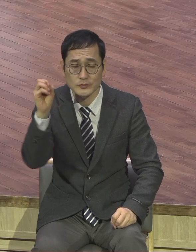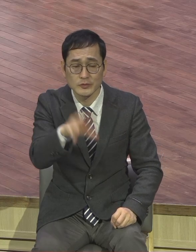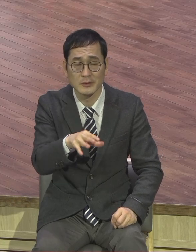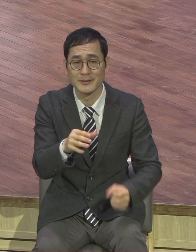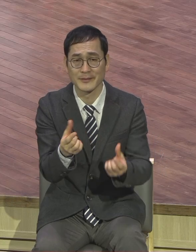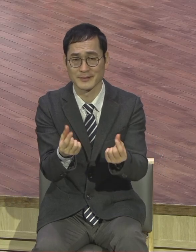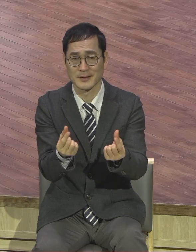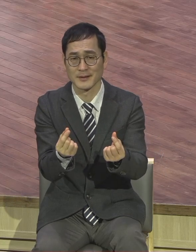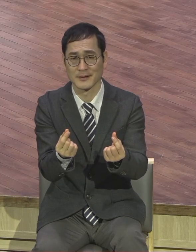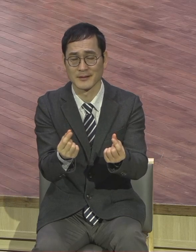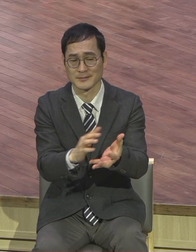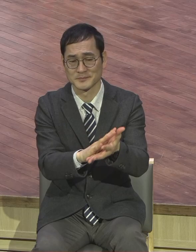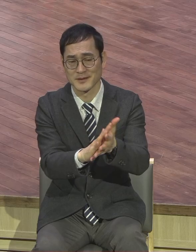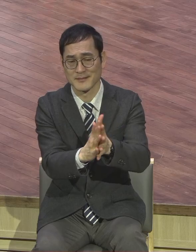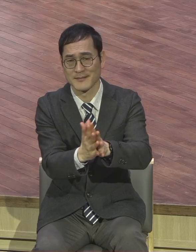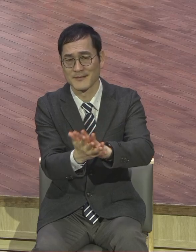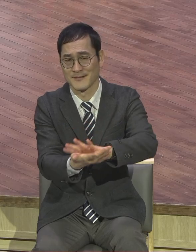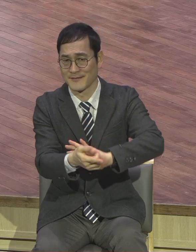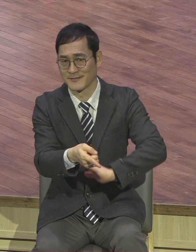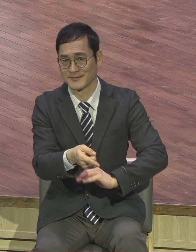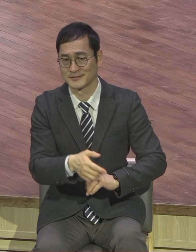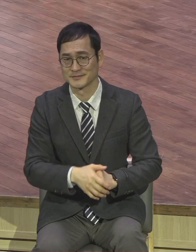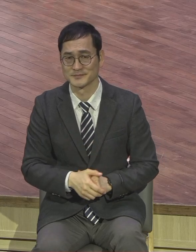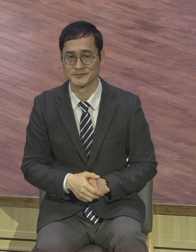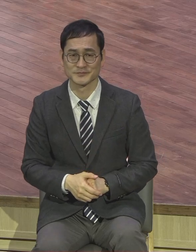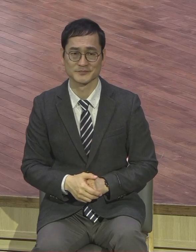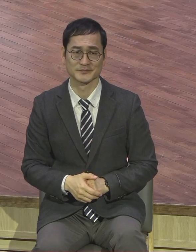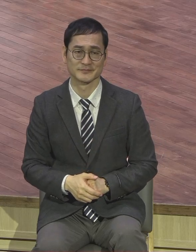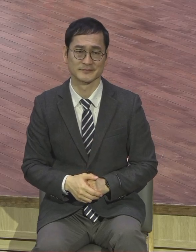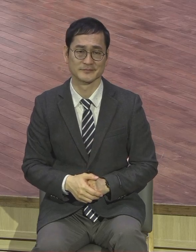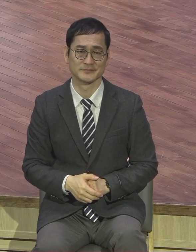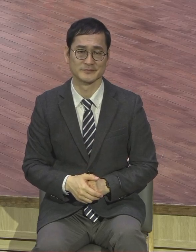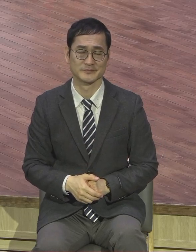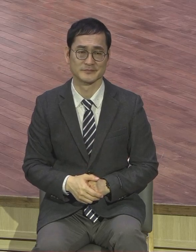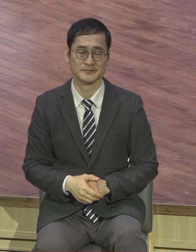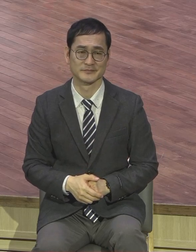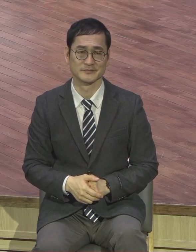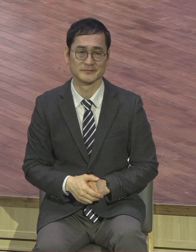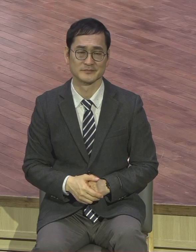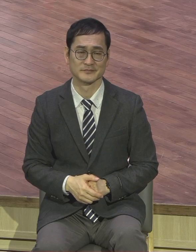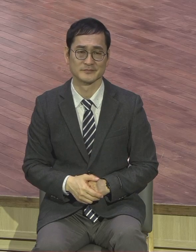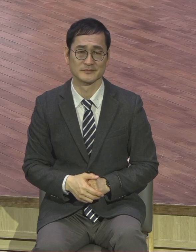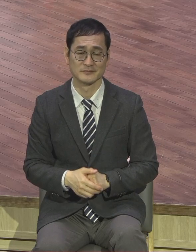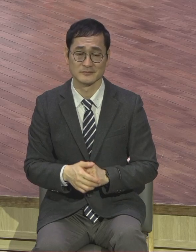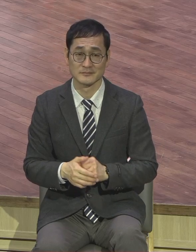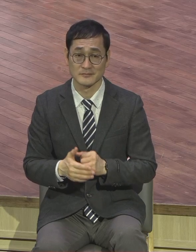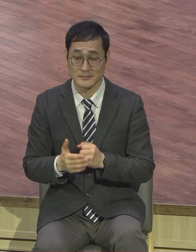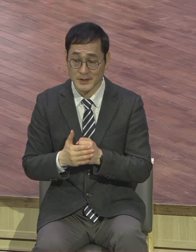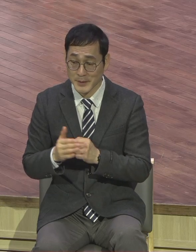합니다. 이것을 위해 중요한 것이 뭡니까. 바로 영적인 당당함입니다. 영적으로 당당해야 돼요.